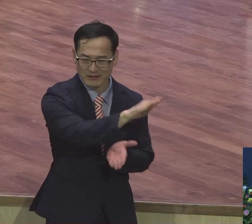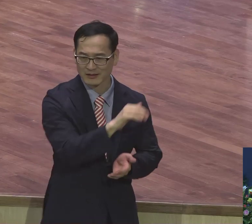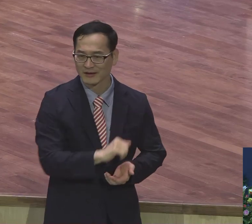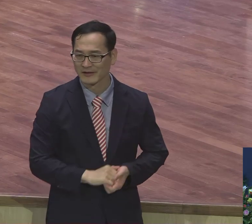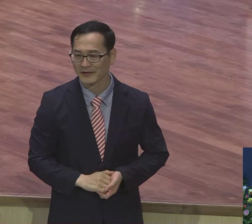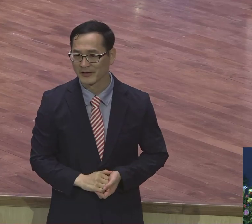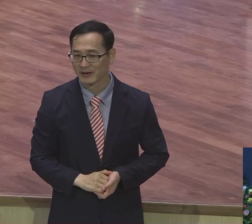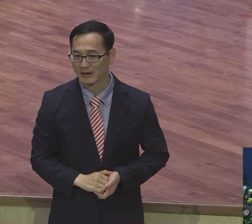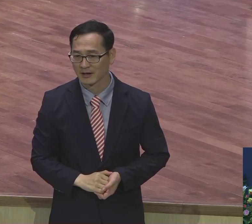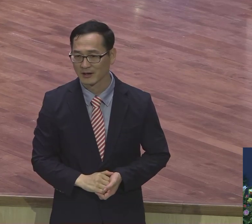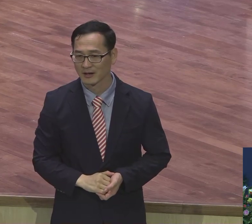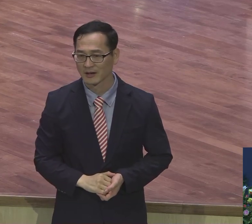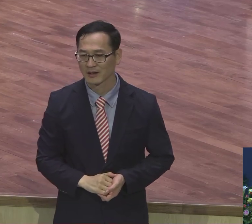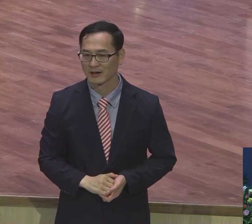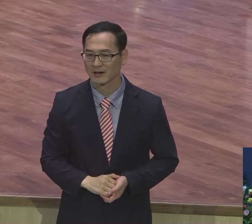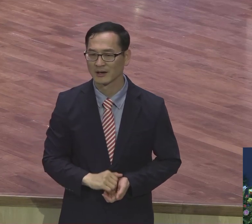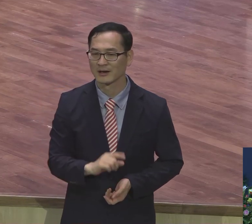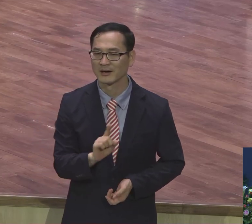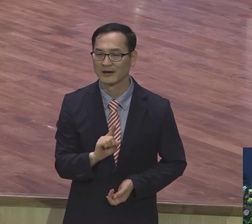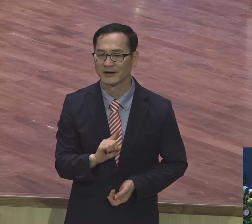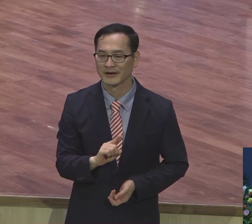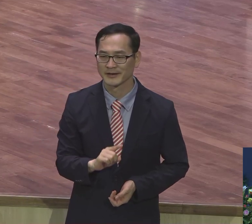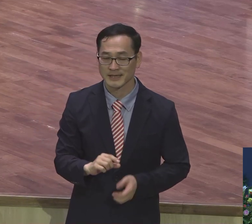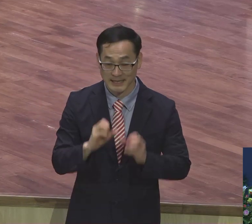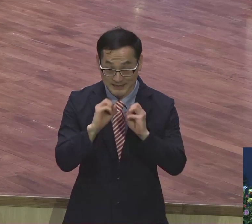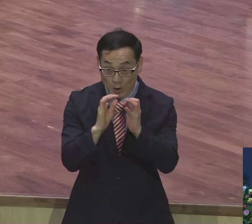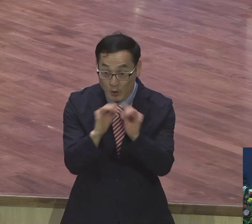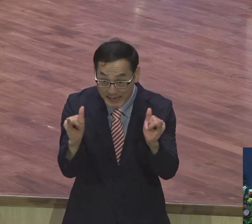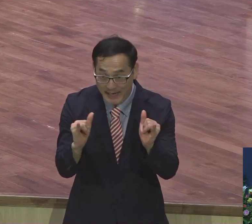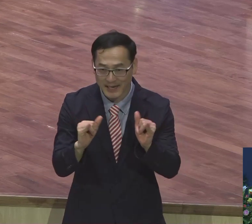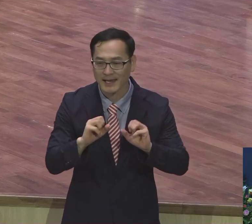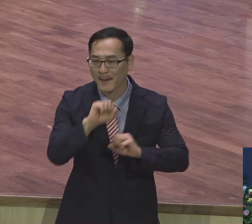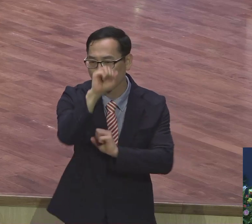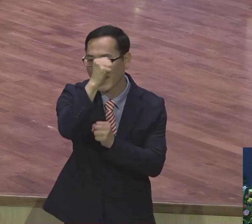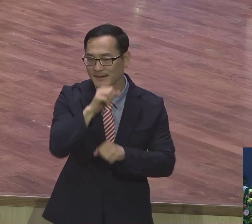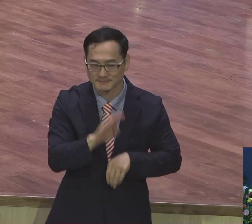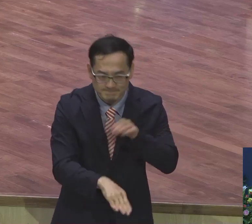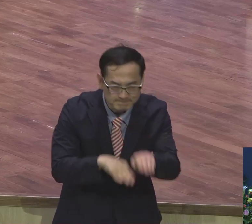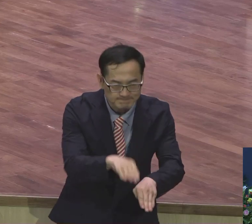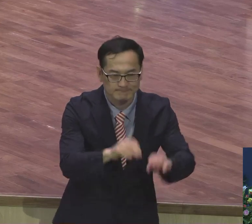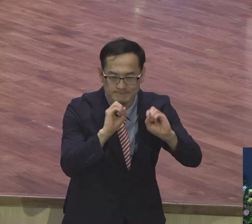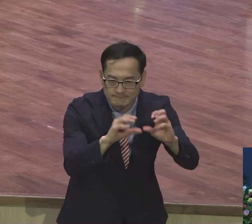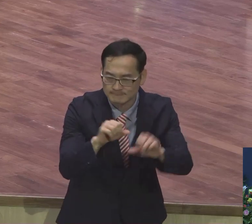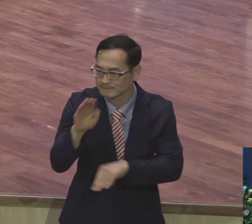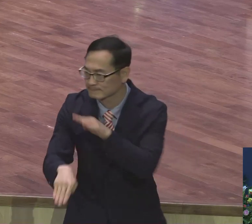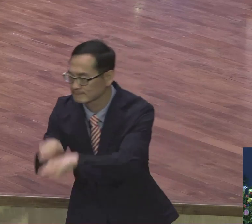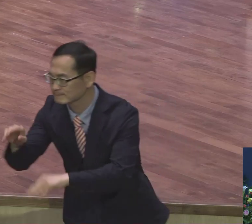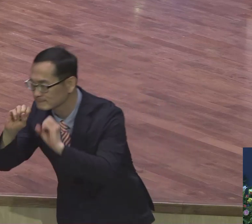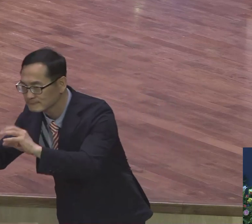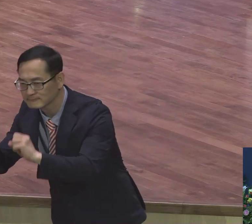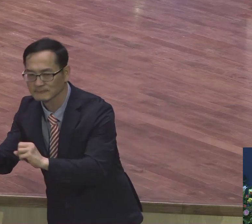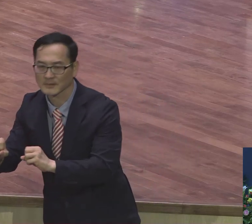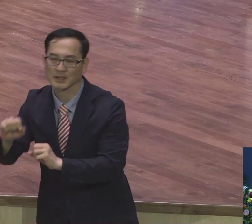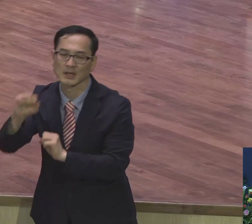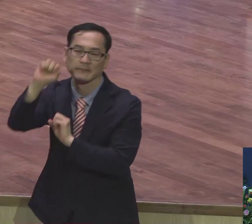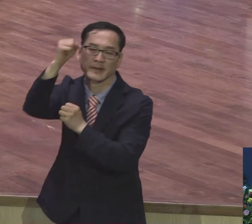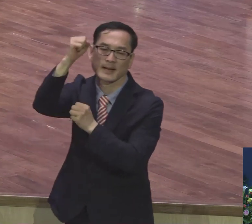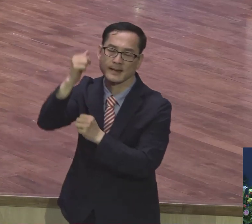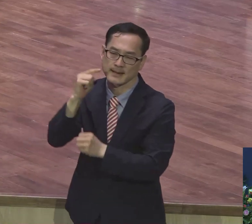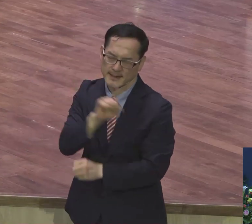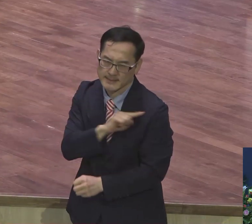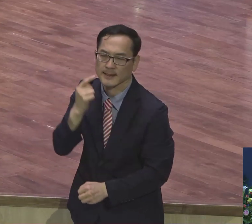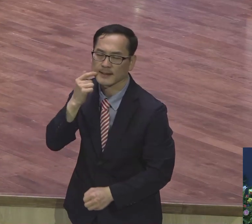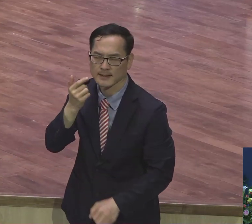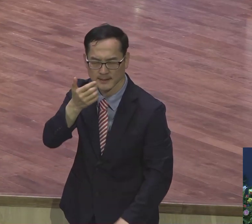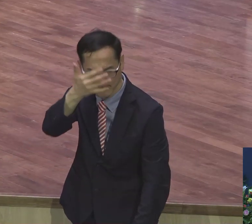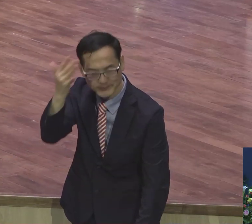무엇보다도요. 전도자의 이 발걸음보다 아름다운 발걸음 없다는 사실을 여러분